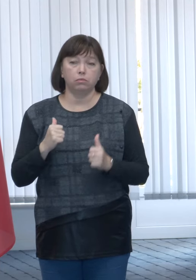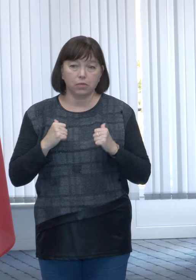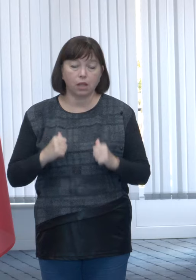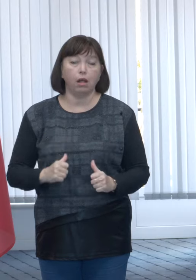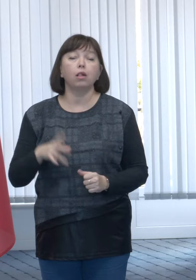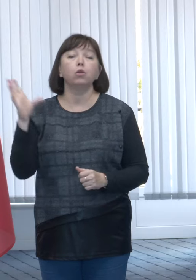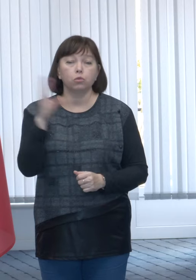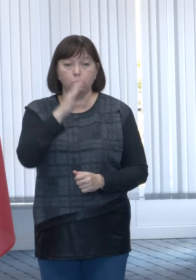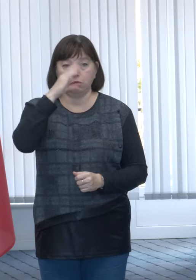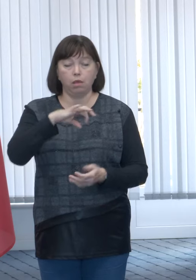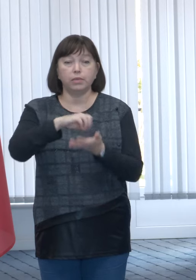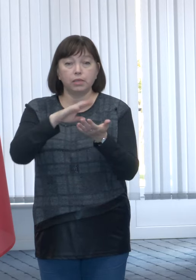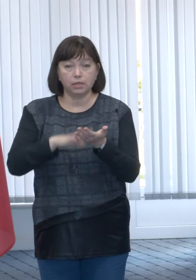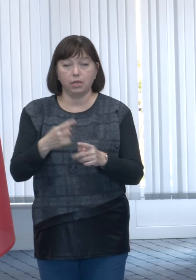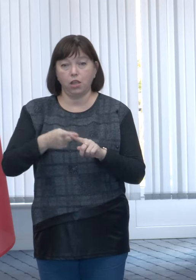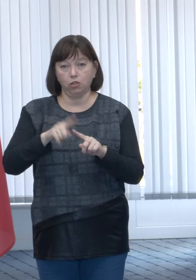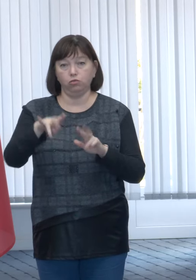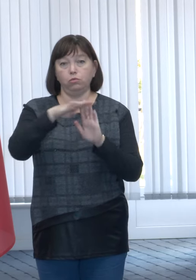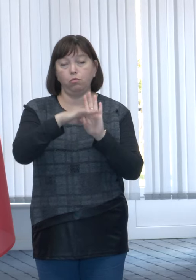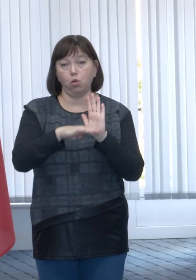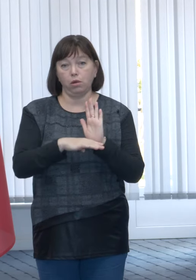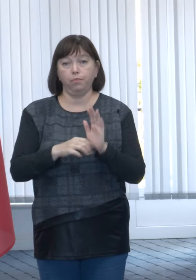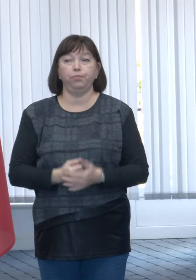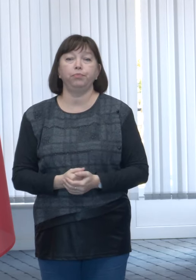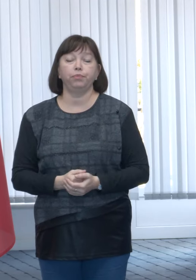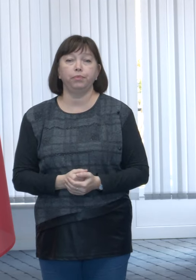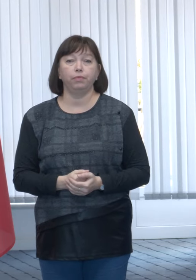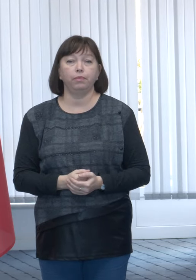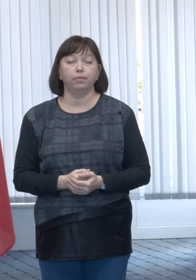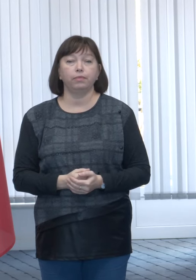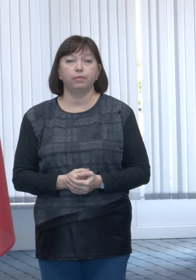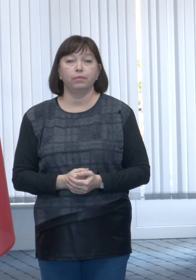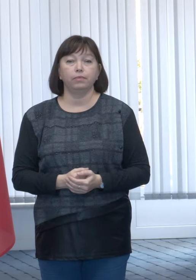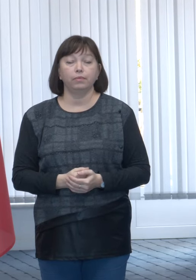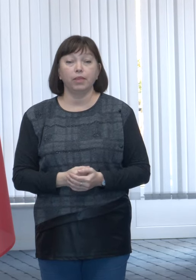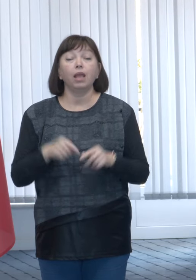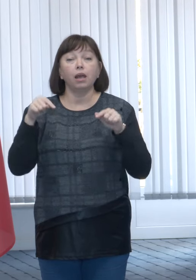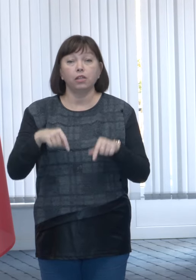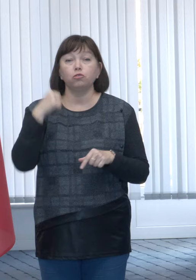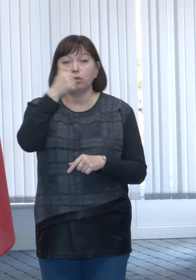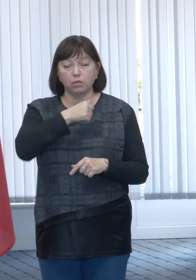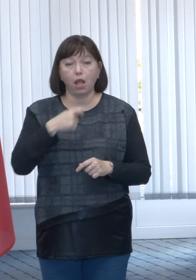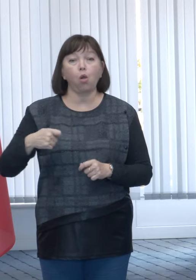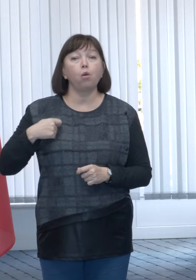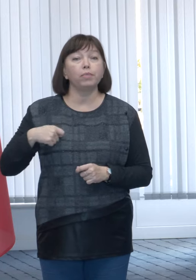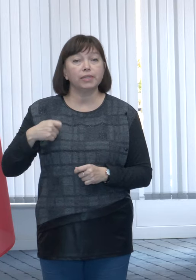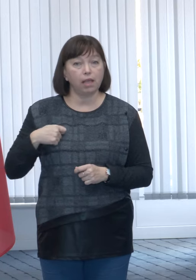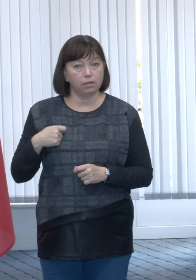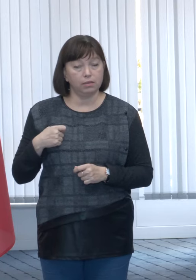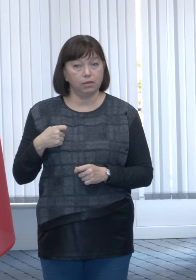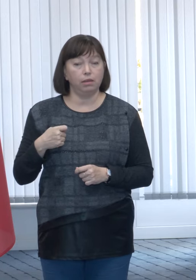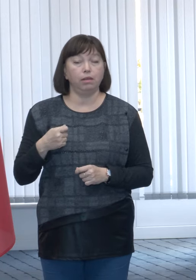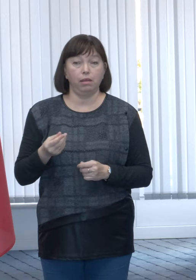vor reuși să se înscrie în program. În acest an, compensațiile